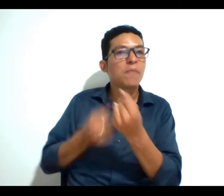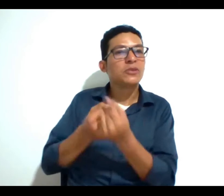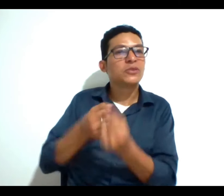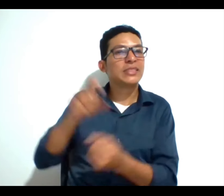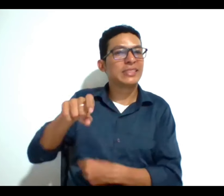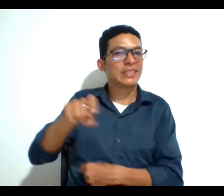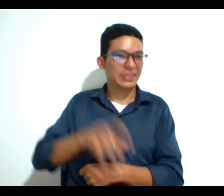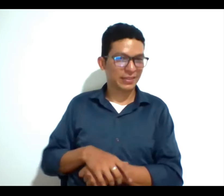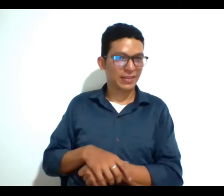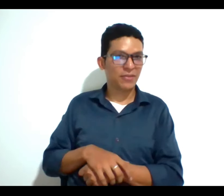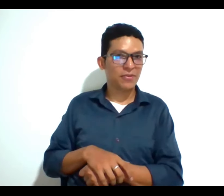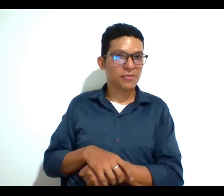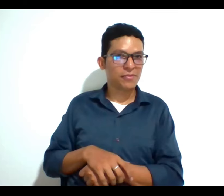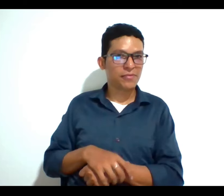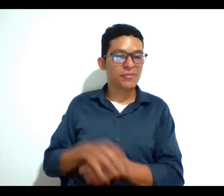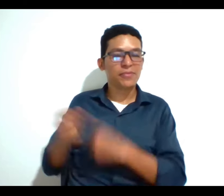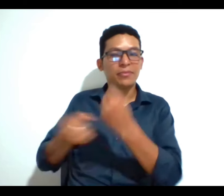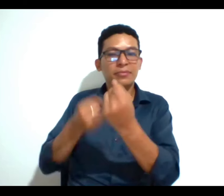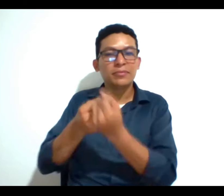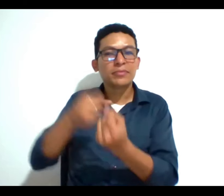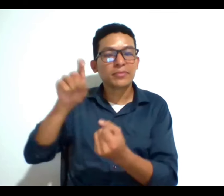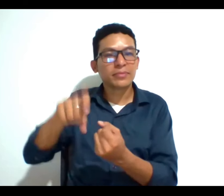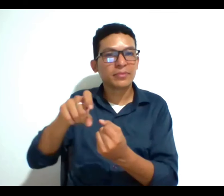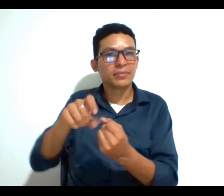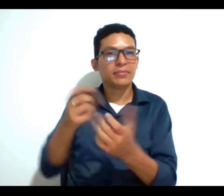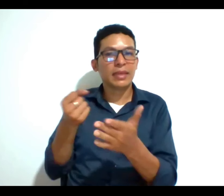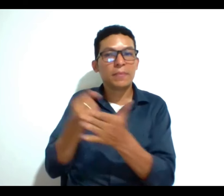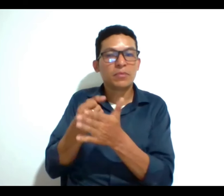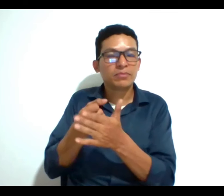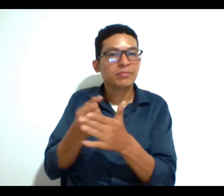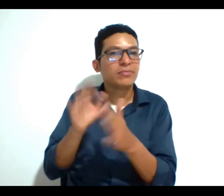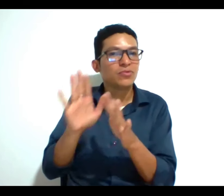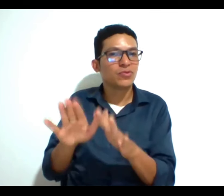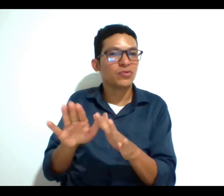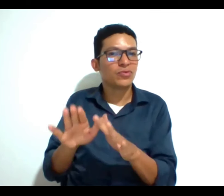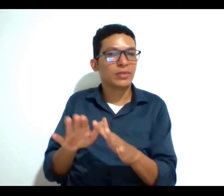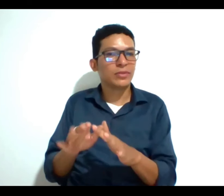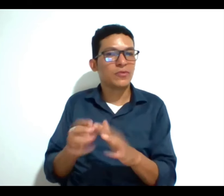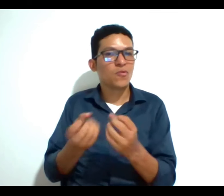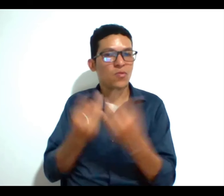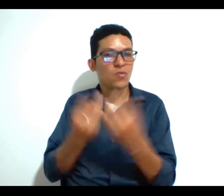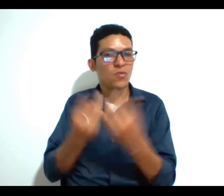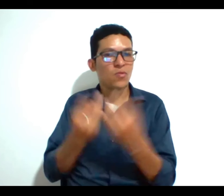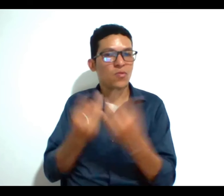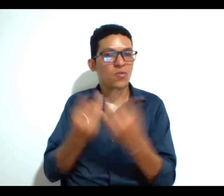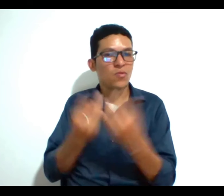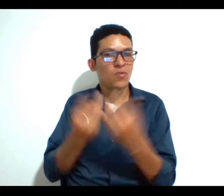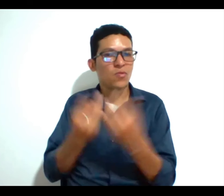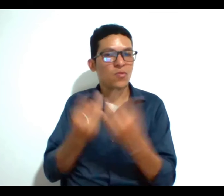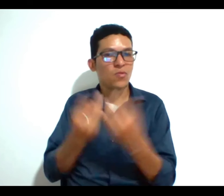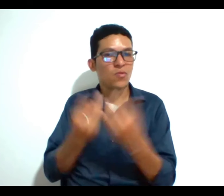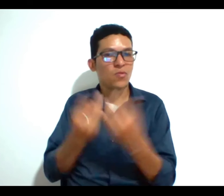qué tipo de apoyos requiere qué intensidad de apoyos requiere eso frente a